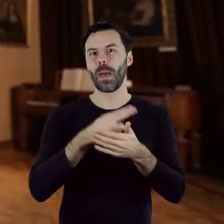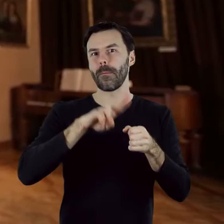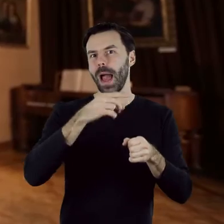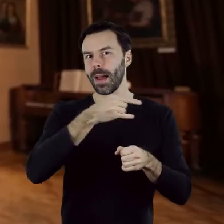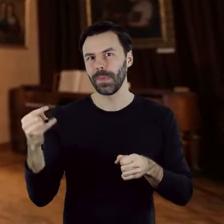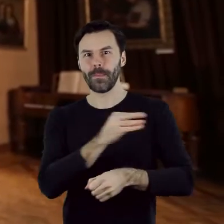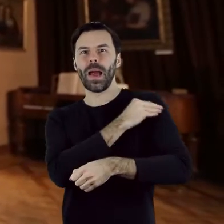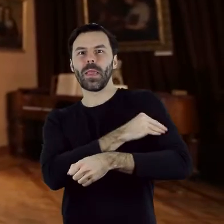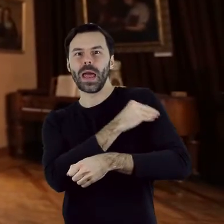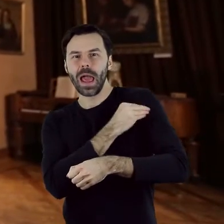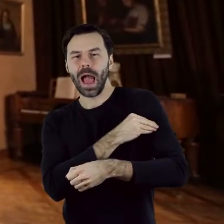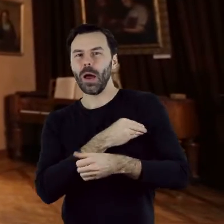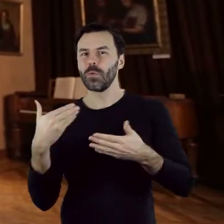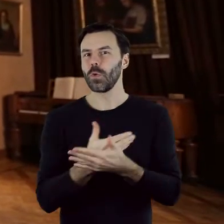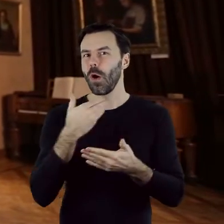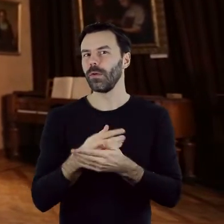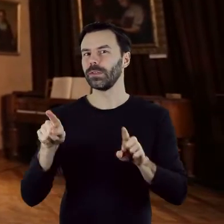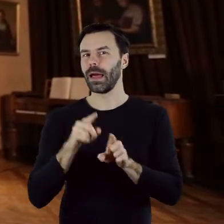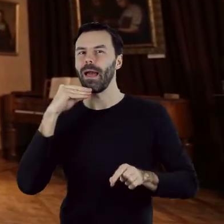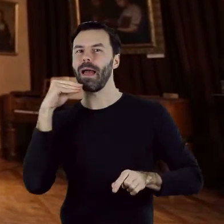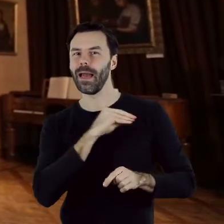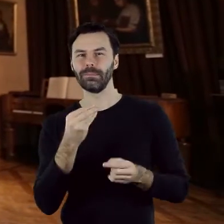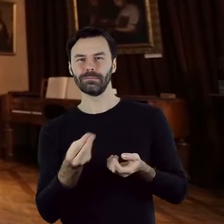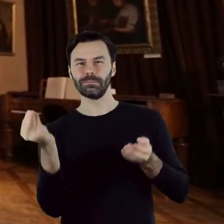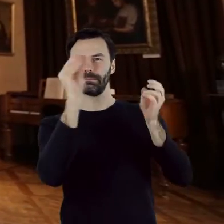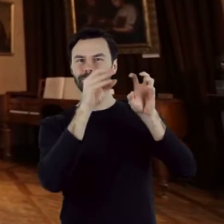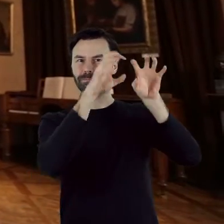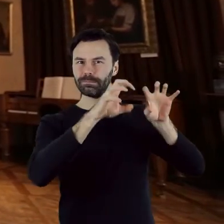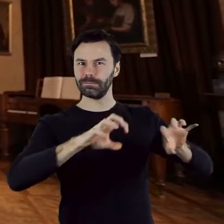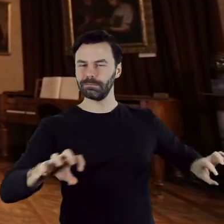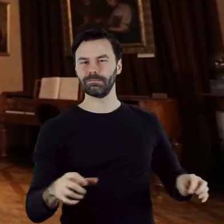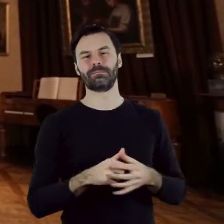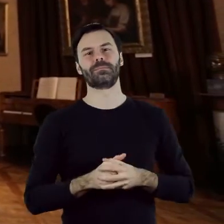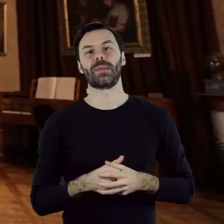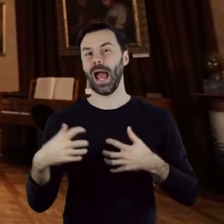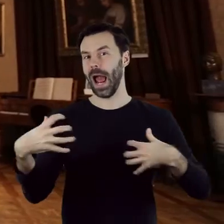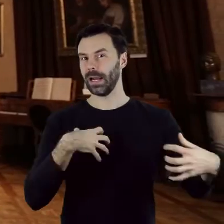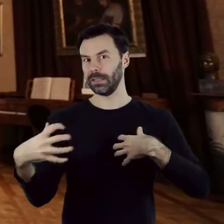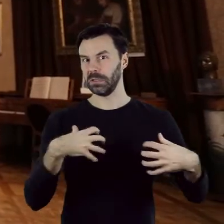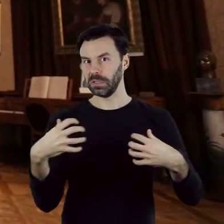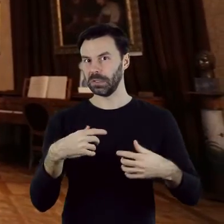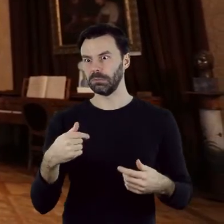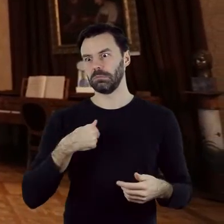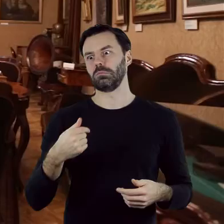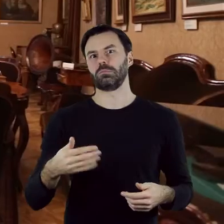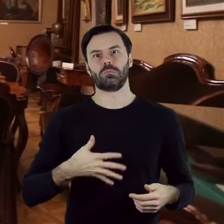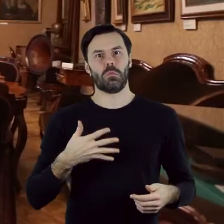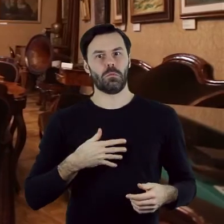tkaninami i luksusowymi przedmiotami rzemiosła artystycznego. Miały one świadczyć zarówno o dobrym guście